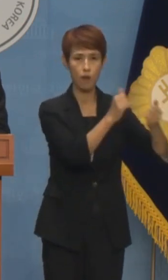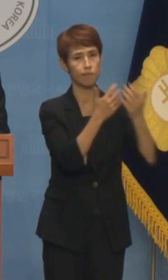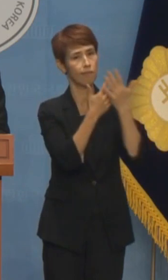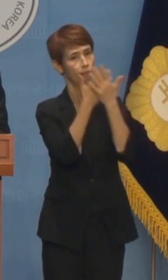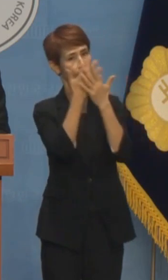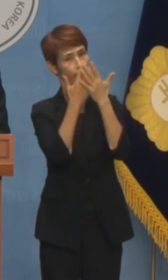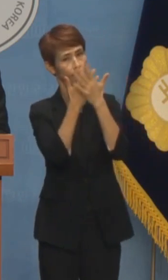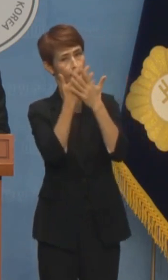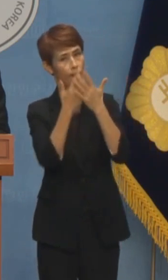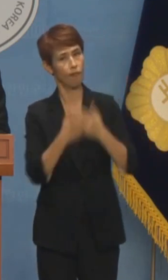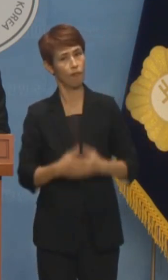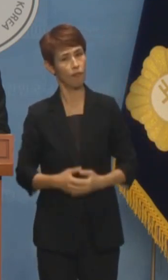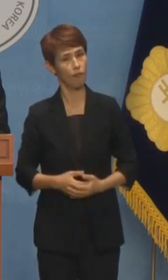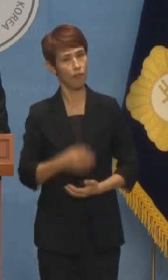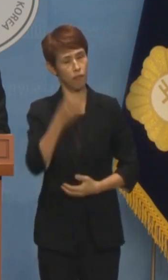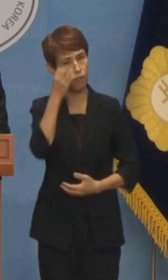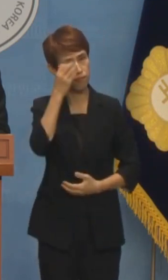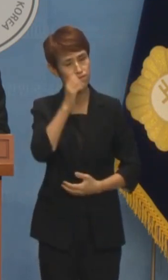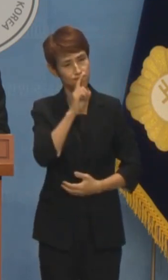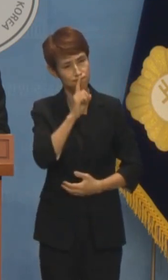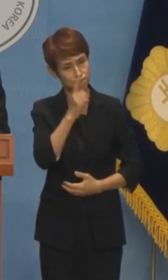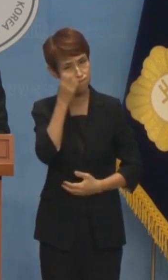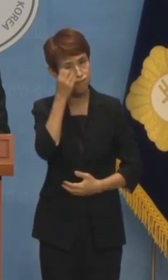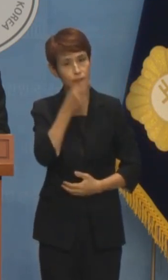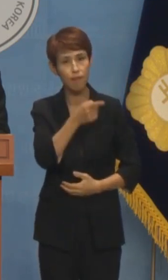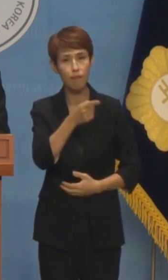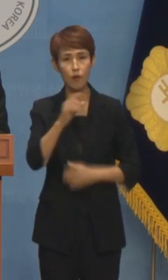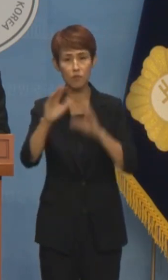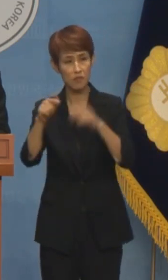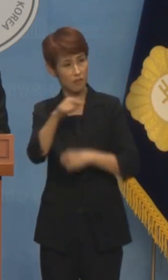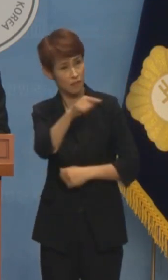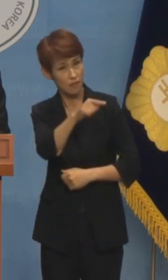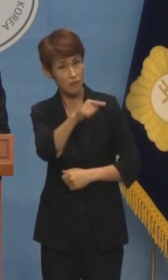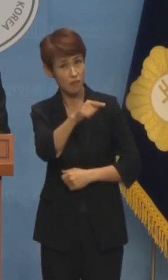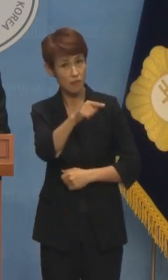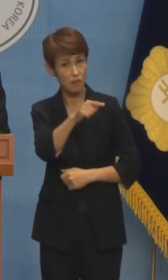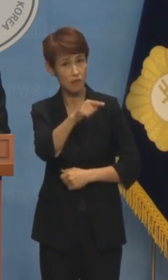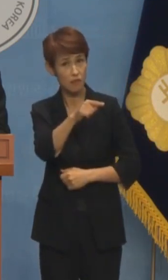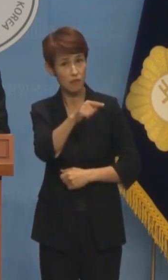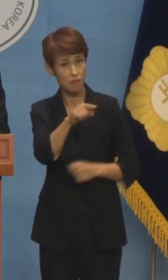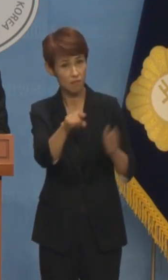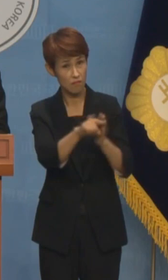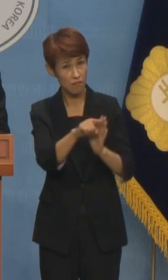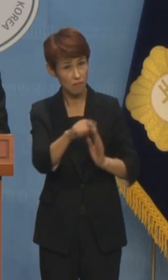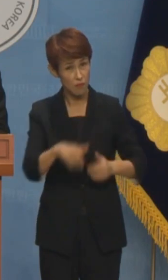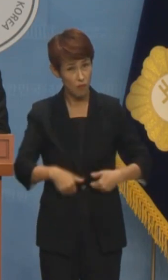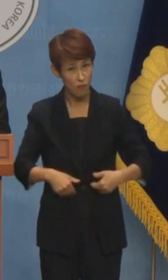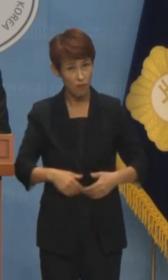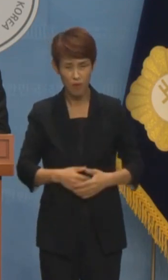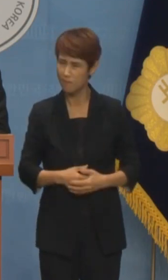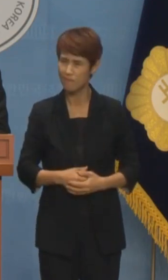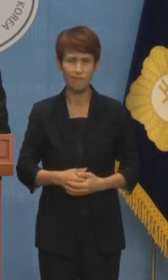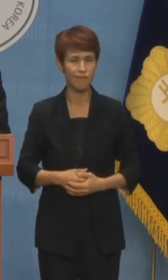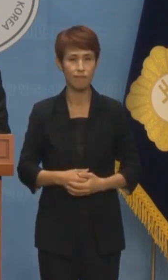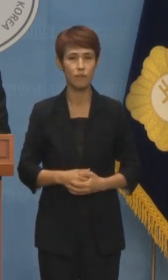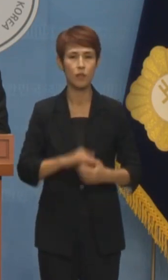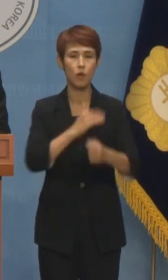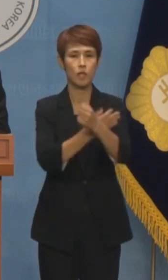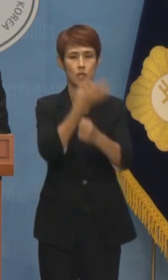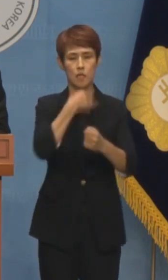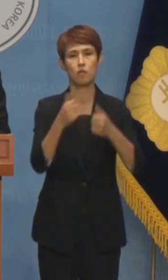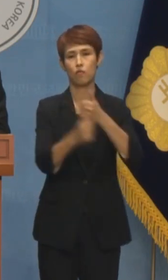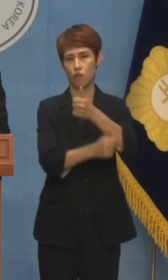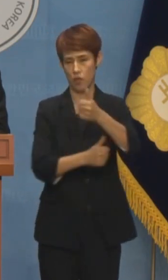이런 희한한 말장난을 국민께서 언제까지 지켜봐야 합니까? 권익위는 물론